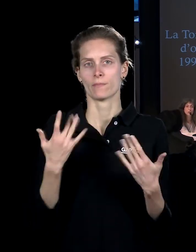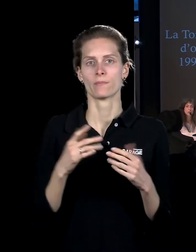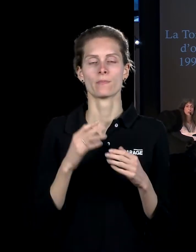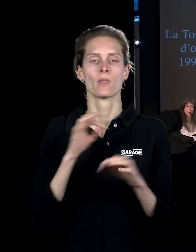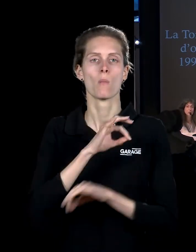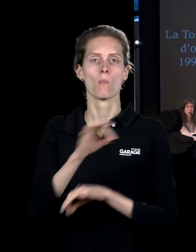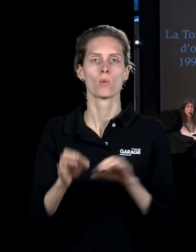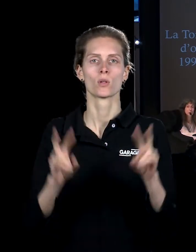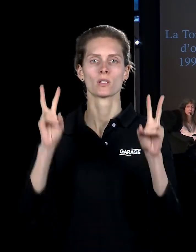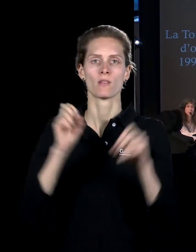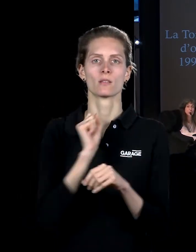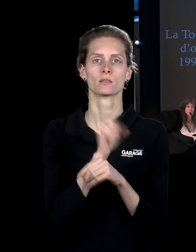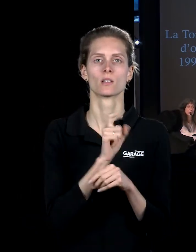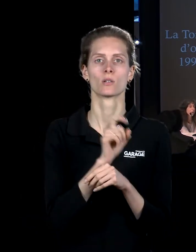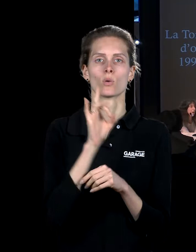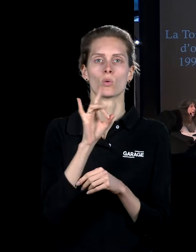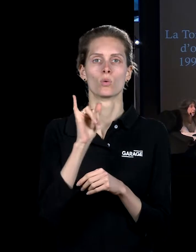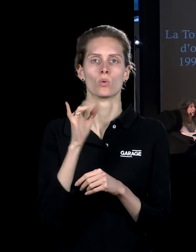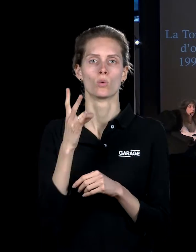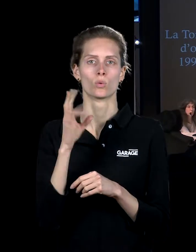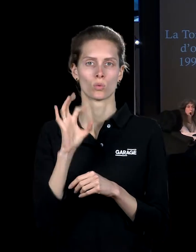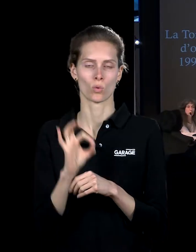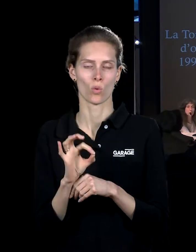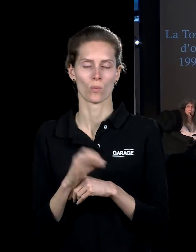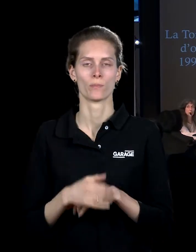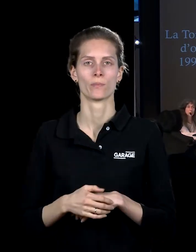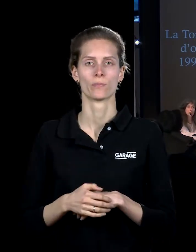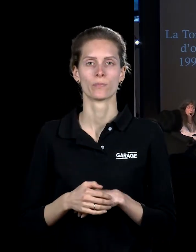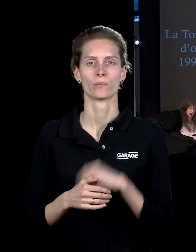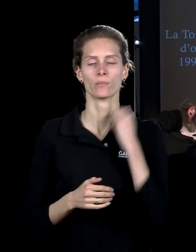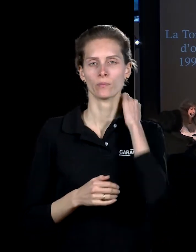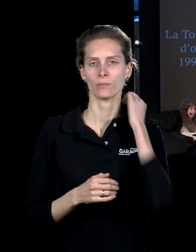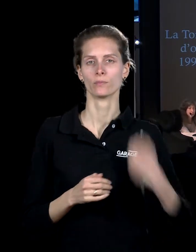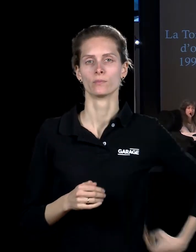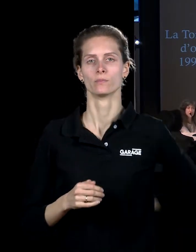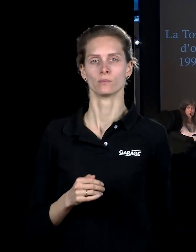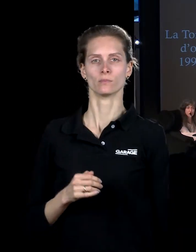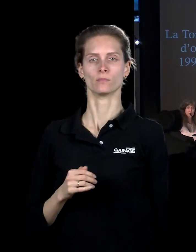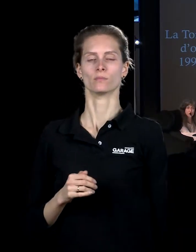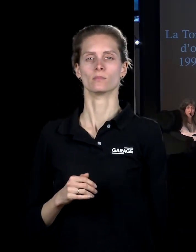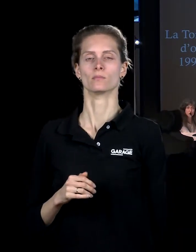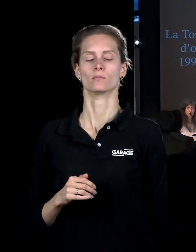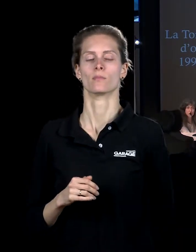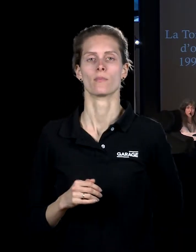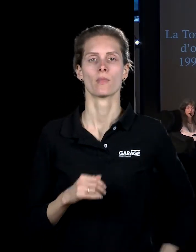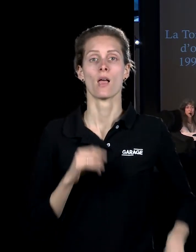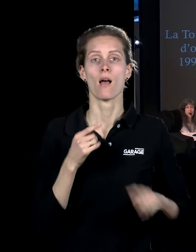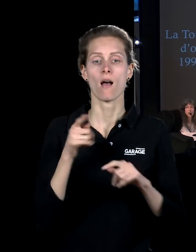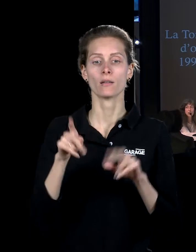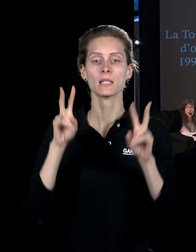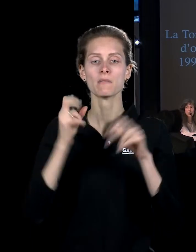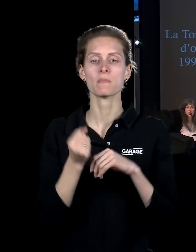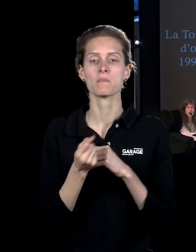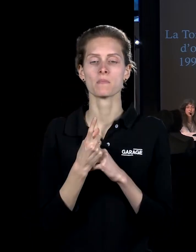придуманный для города Дижона. «Золотое руно» – это название средневекового рыцарского ордена,